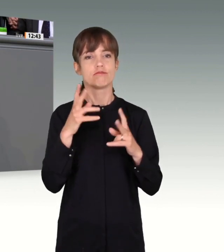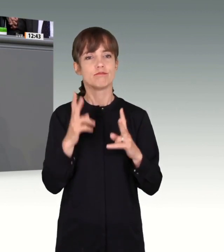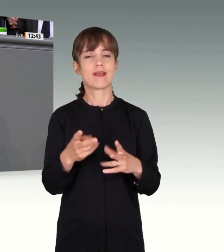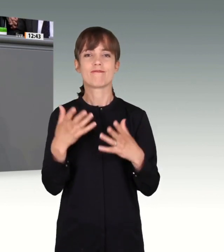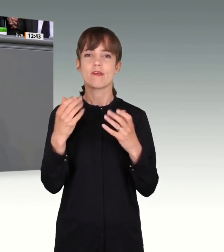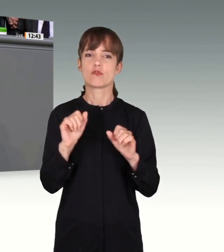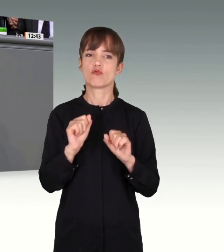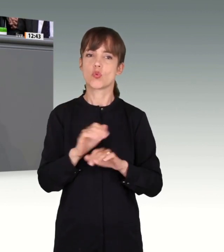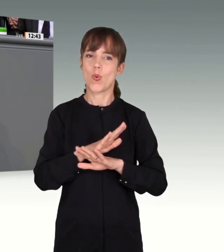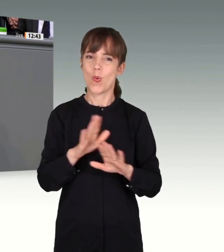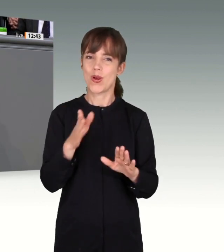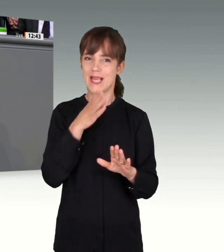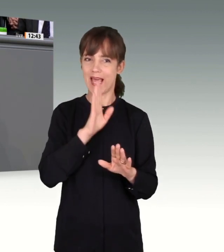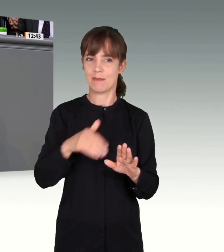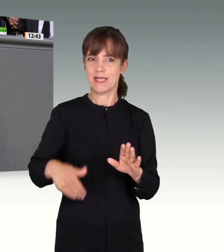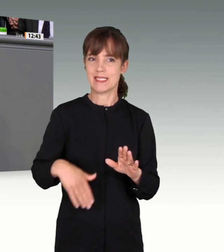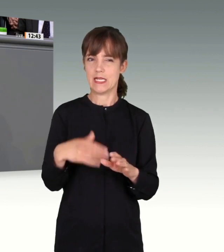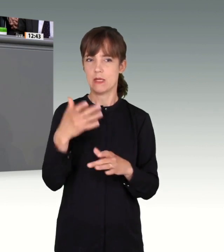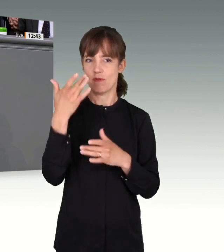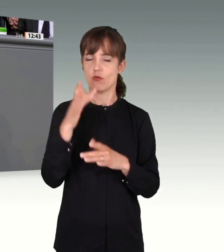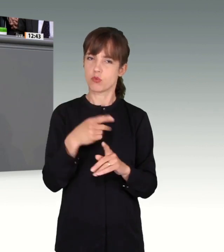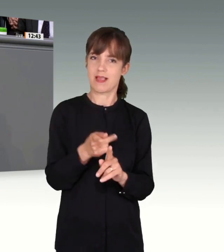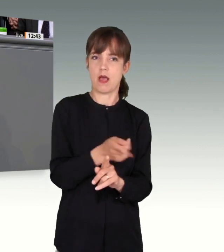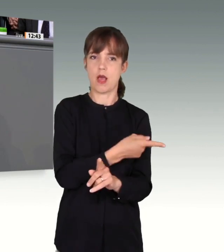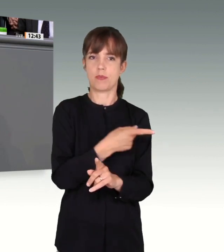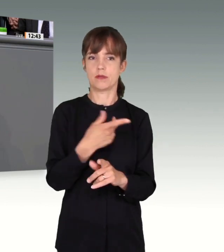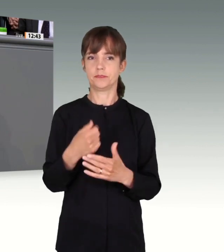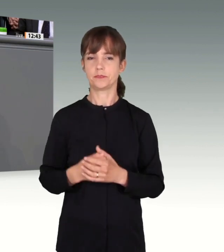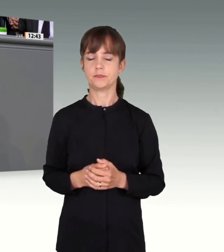ohne geheimdienstliche Verfugnisse abgeschafft werden.